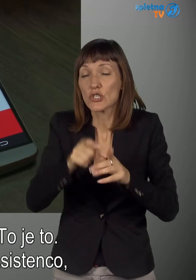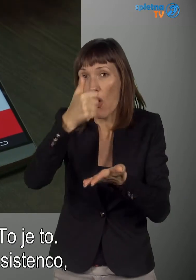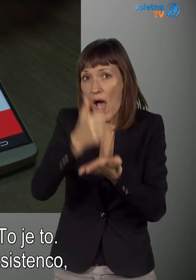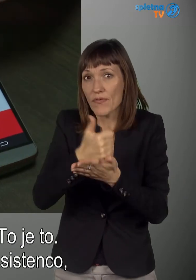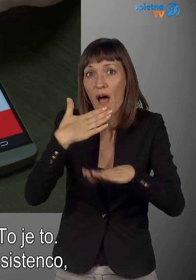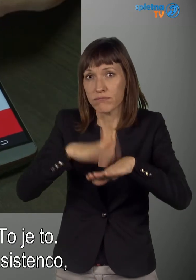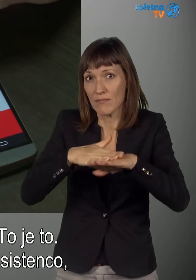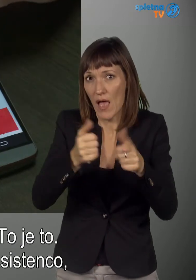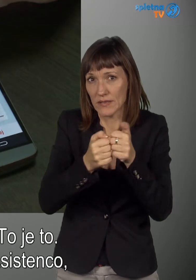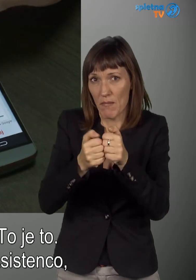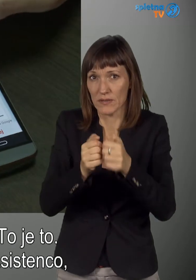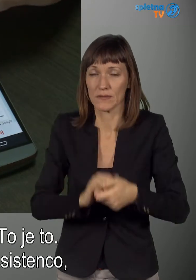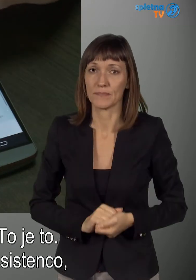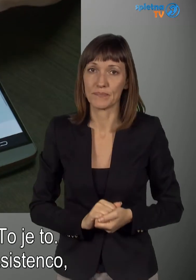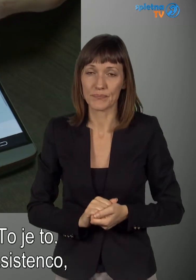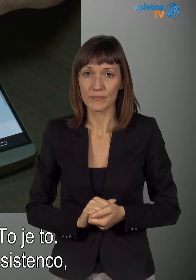kakšen je problem.